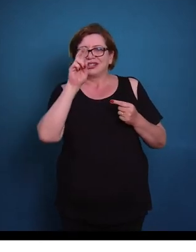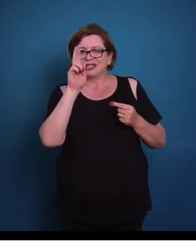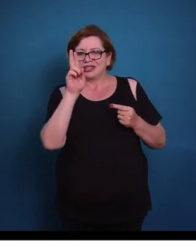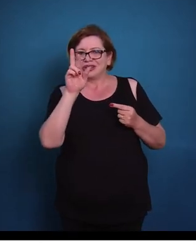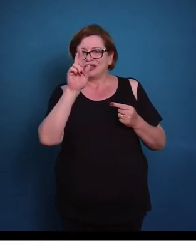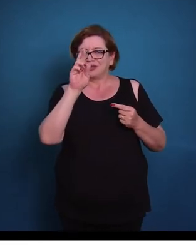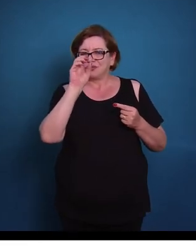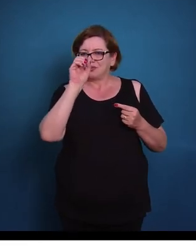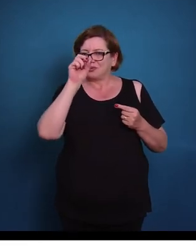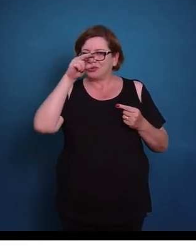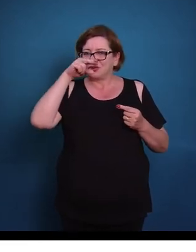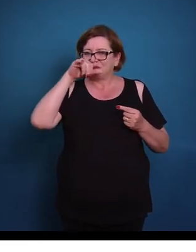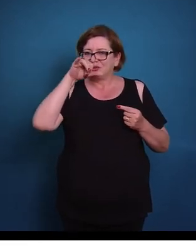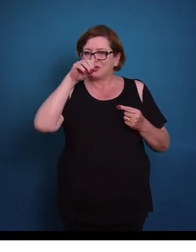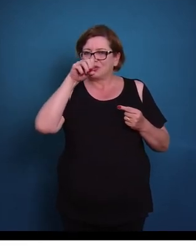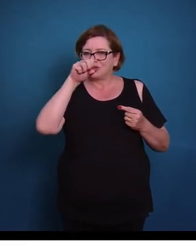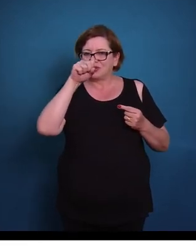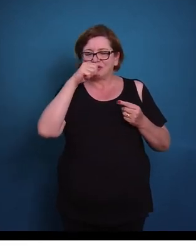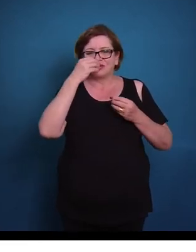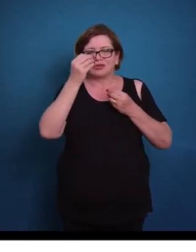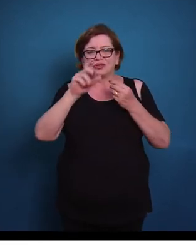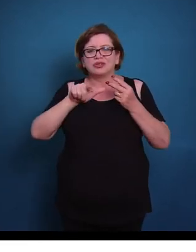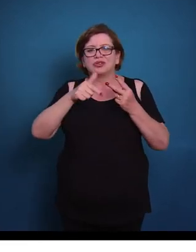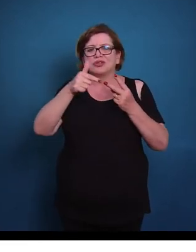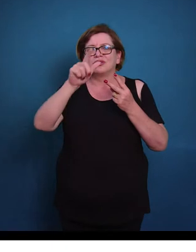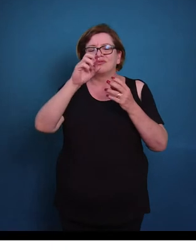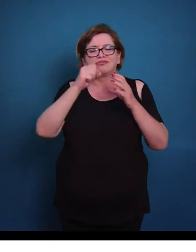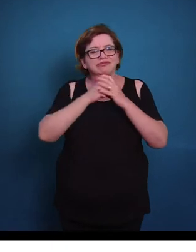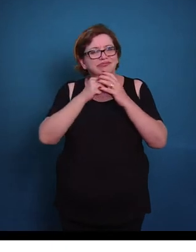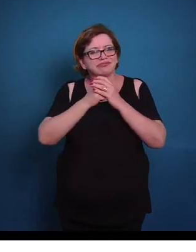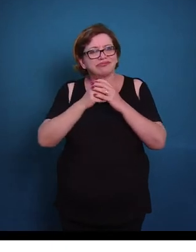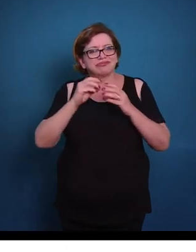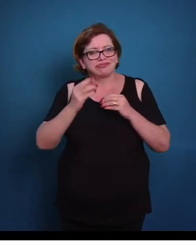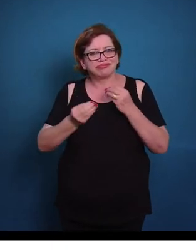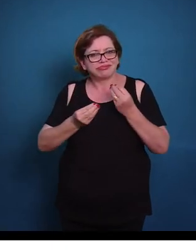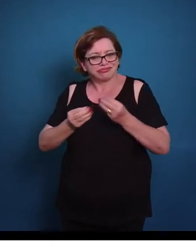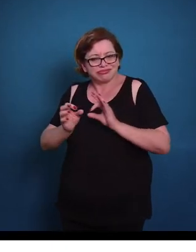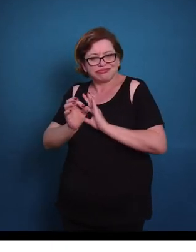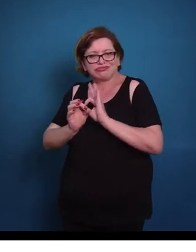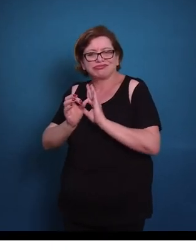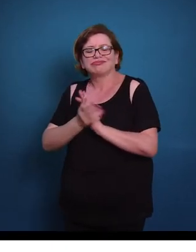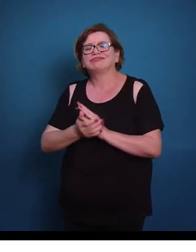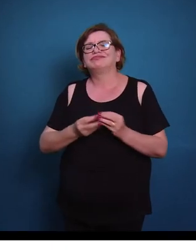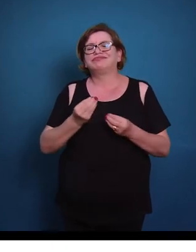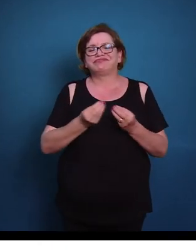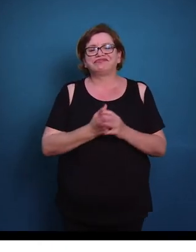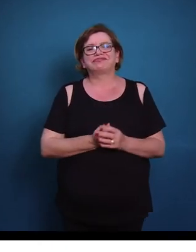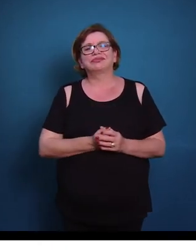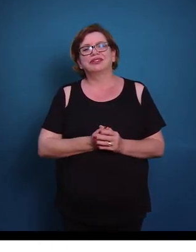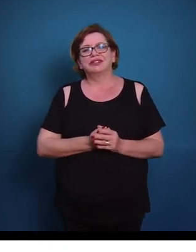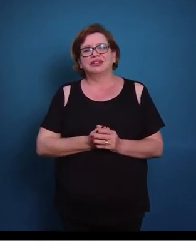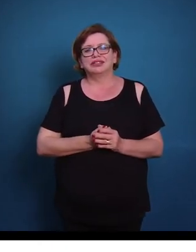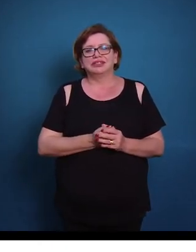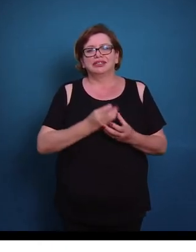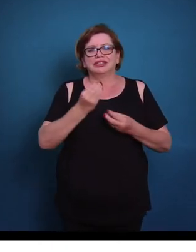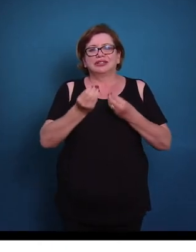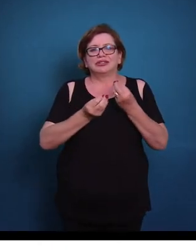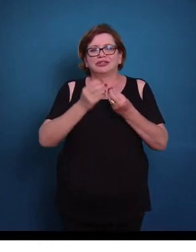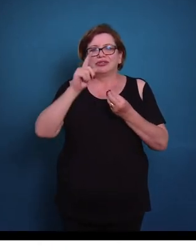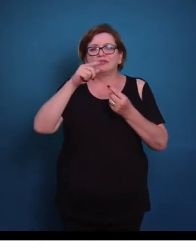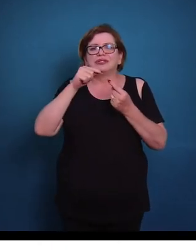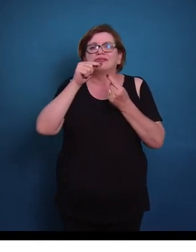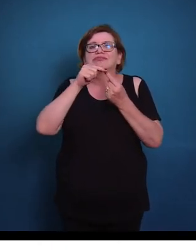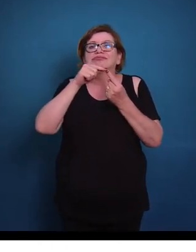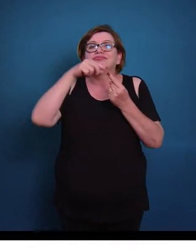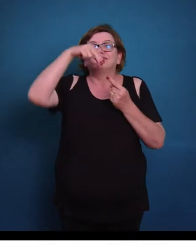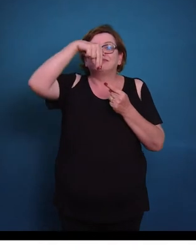transmitem esse impulso, e as células da glia que vão sustentar, vão dar suporte para esses neurônios. Então como que é